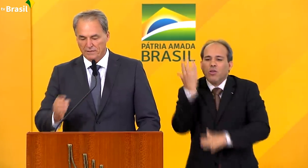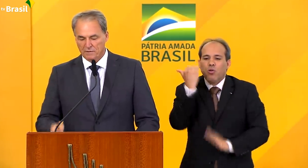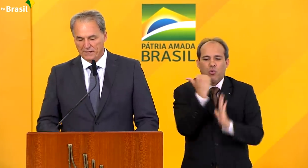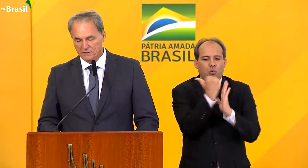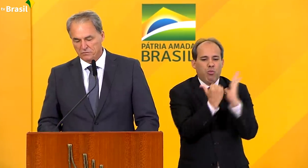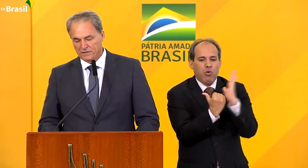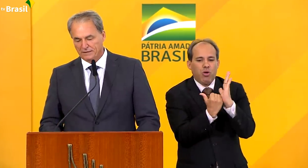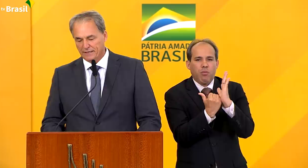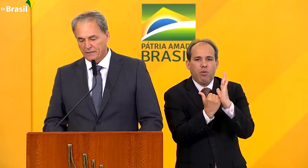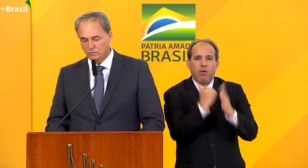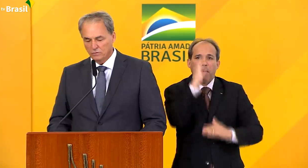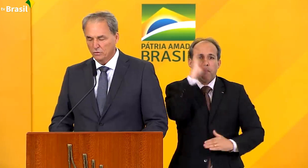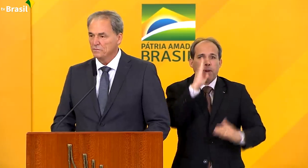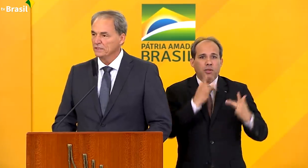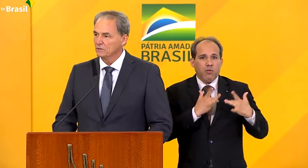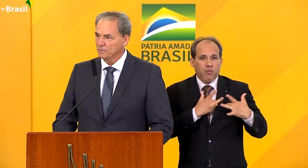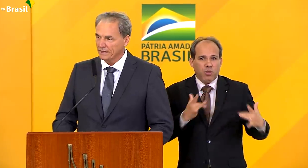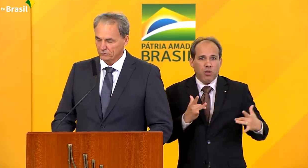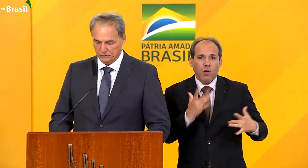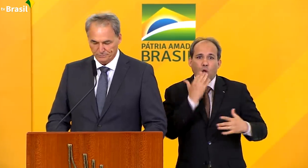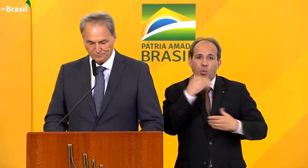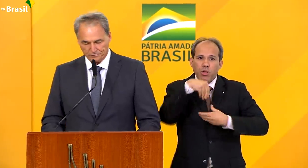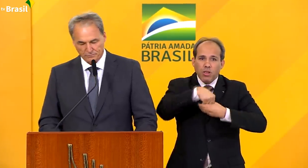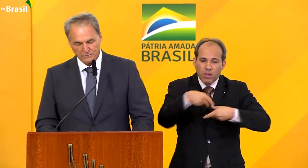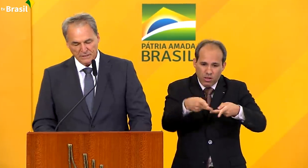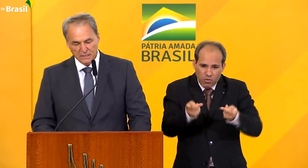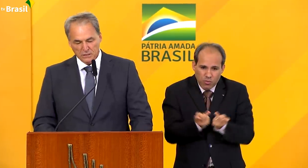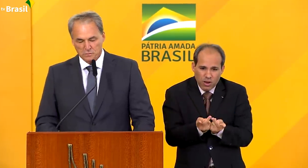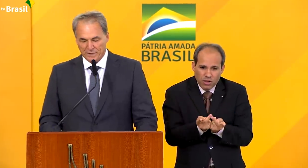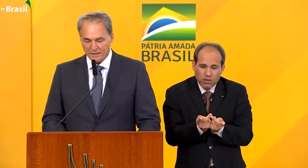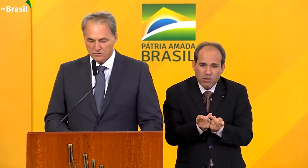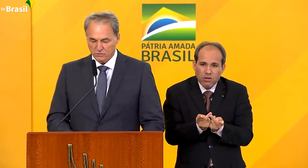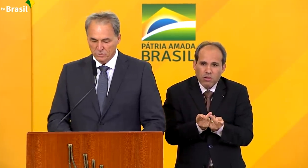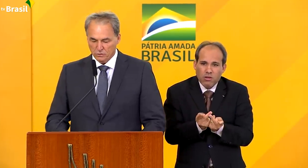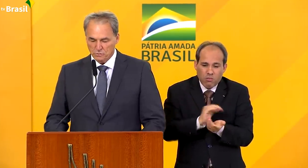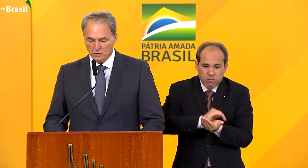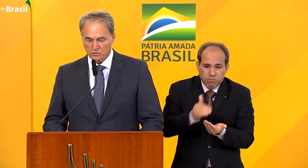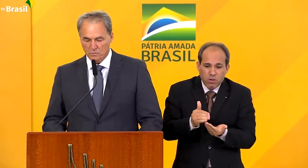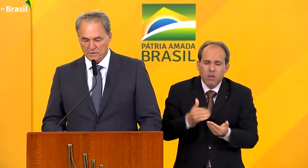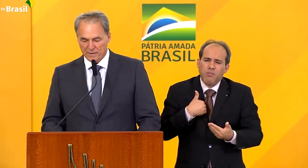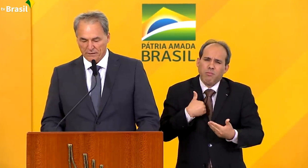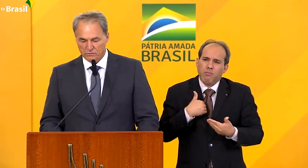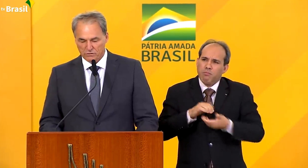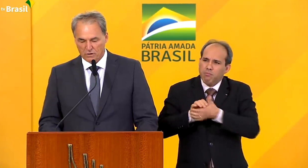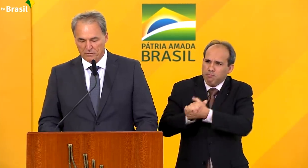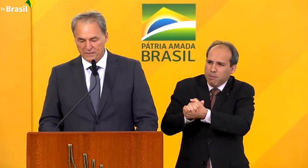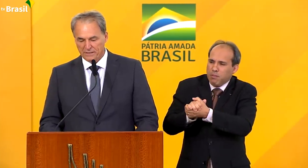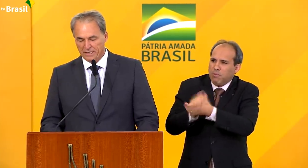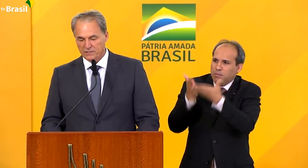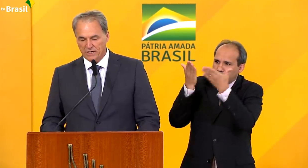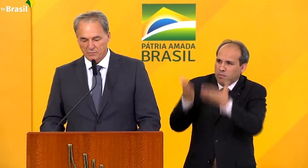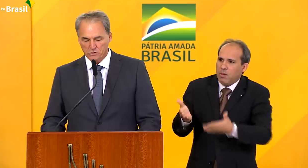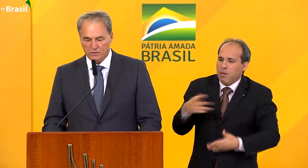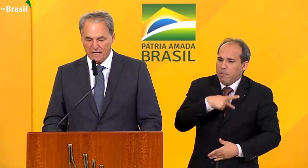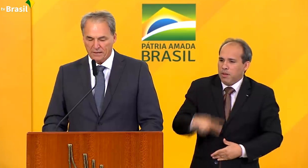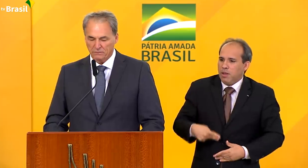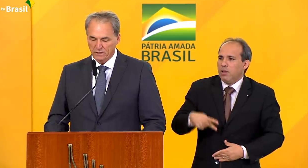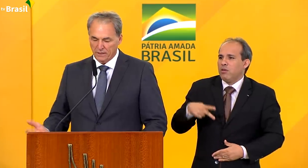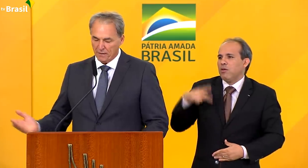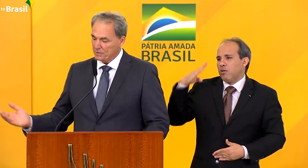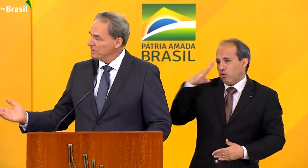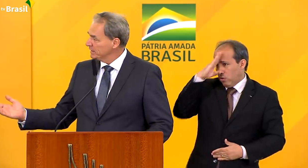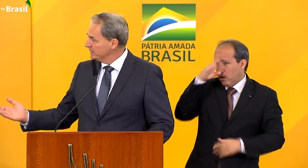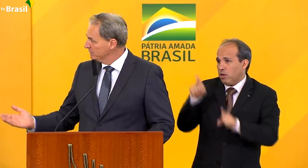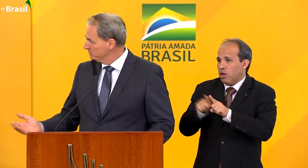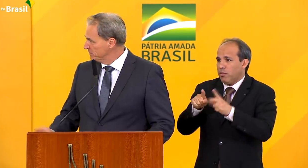do programa Brasil Fraterno Comida no Prato. Expresso os meus cumprimentos ao presidente Jair Bolsonaro,